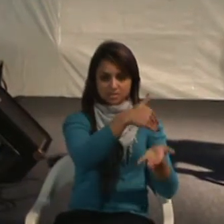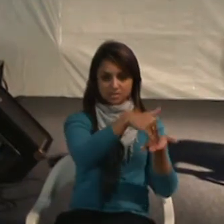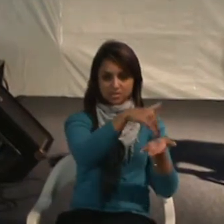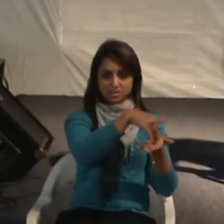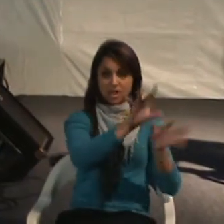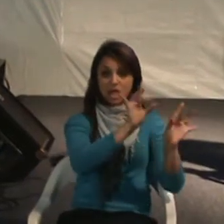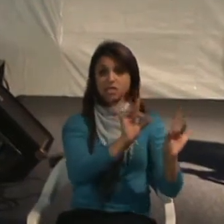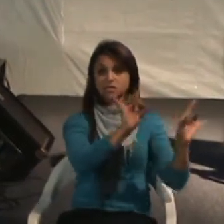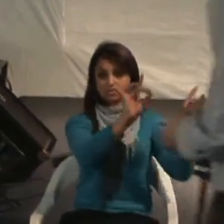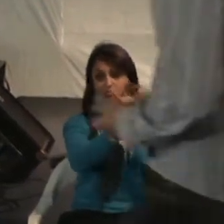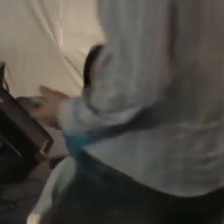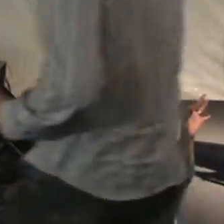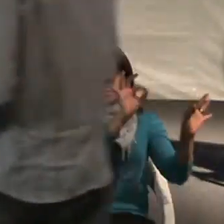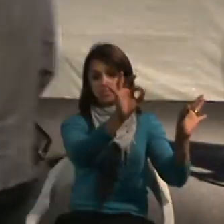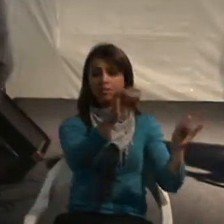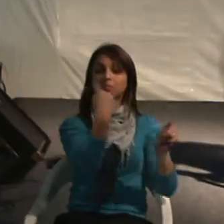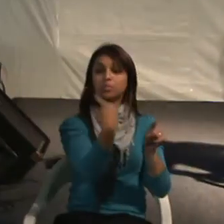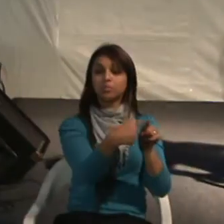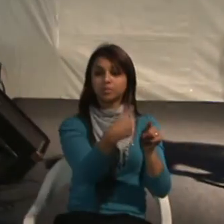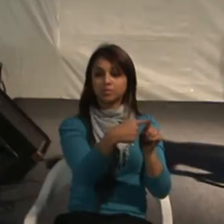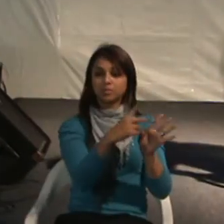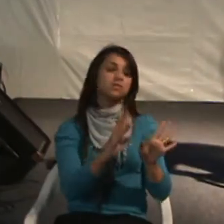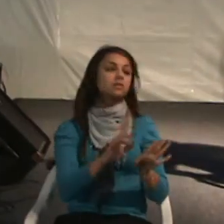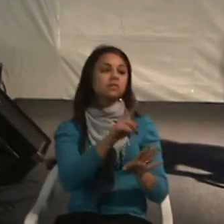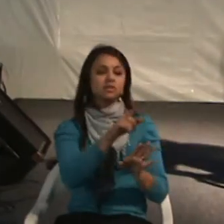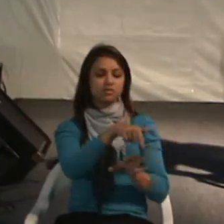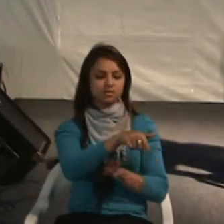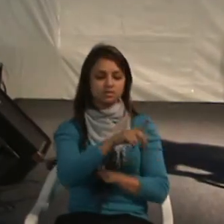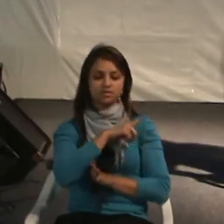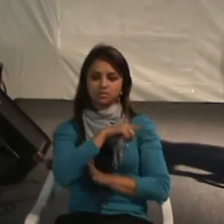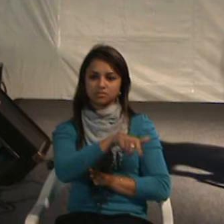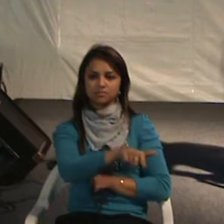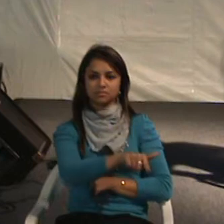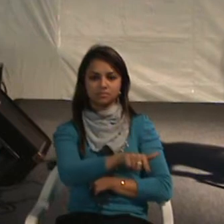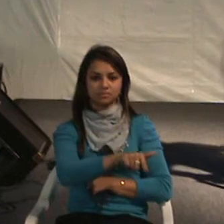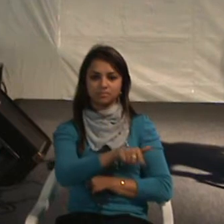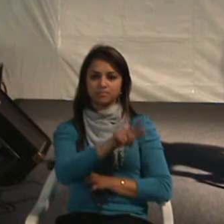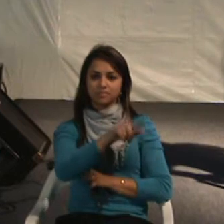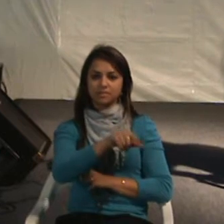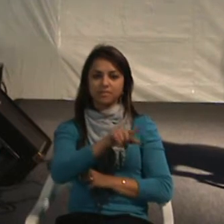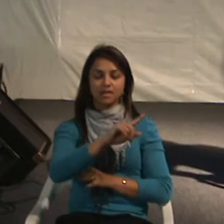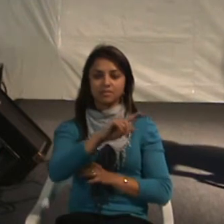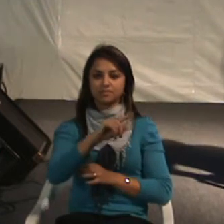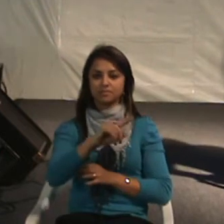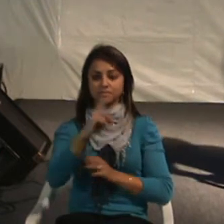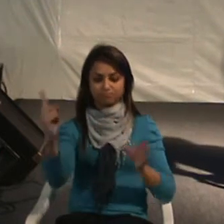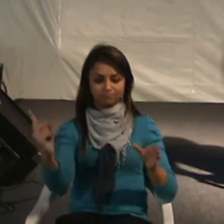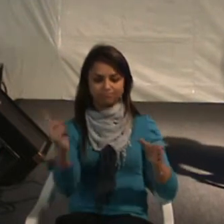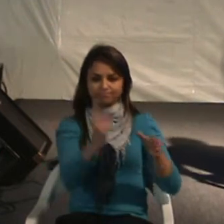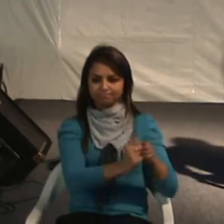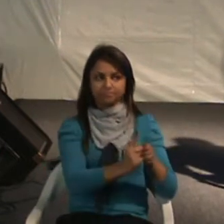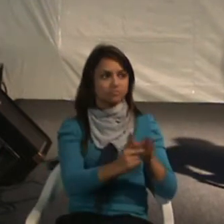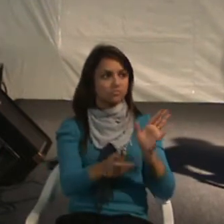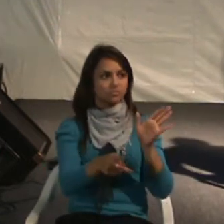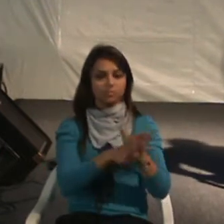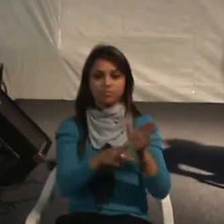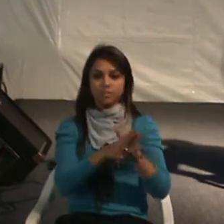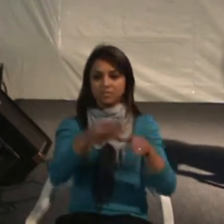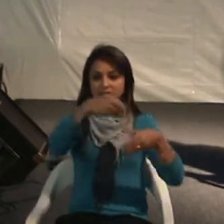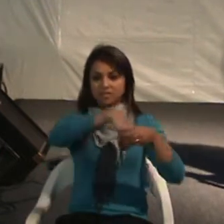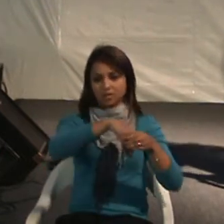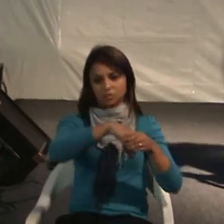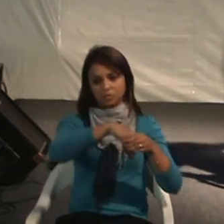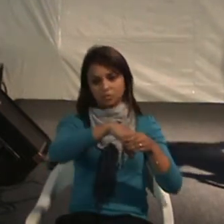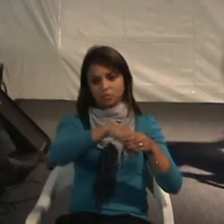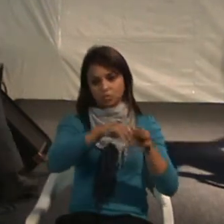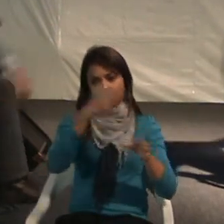especial, por enquanto, porque ela passa por um processo de inserção dentro da estrutura do município de